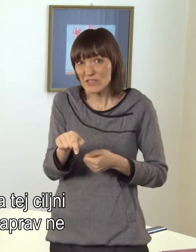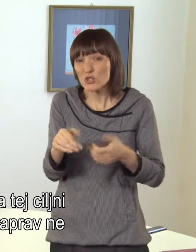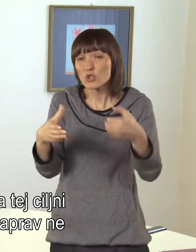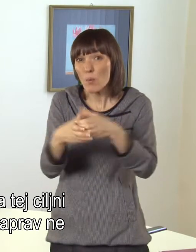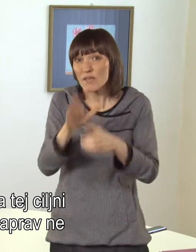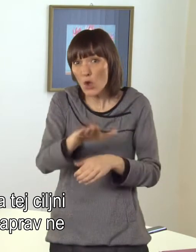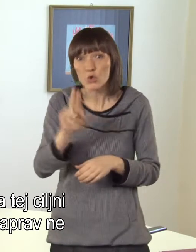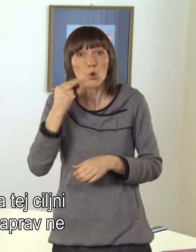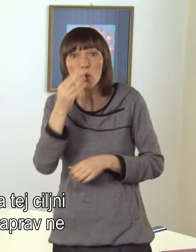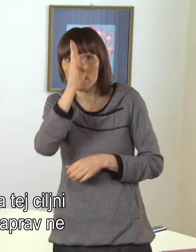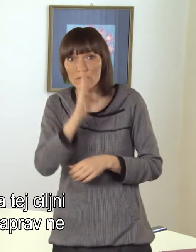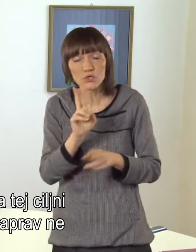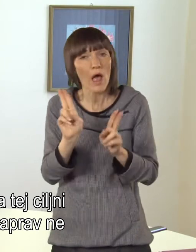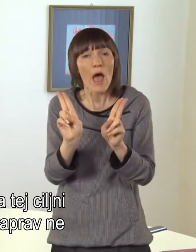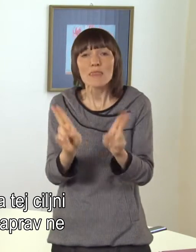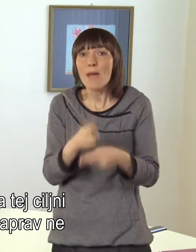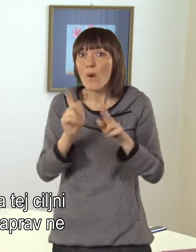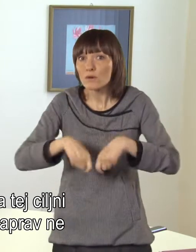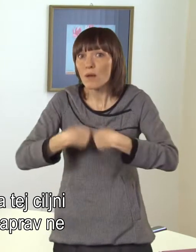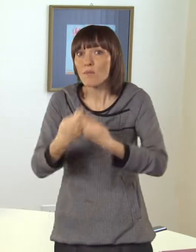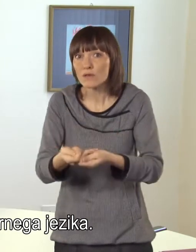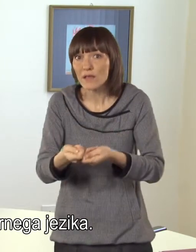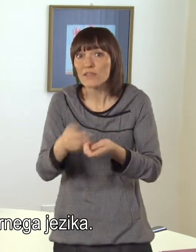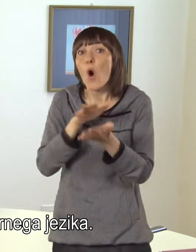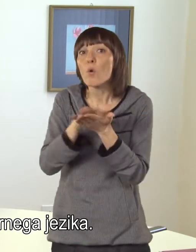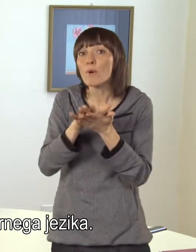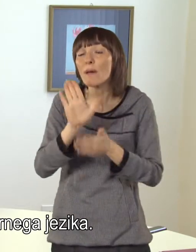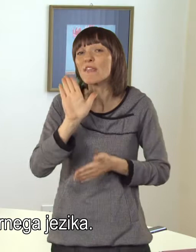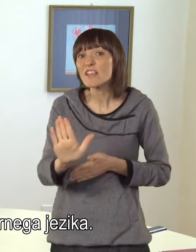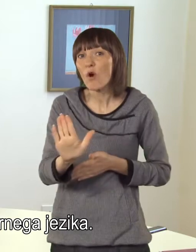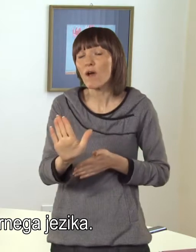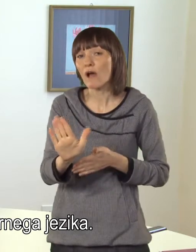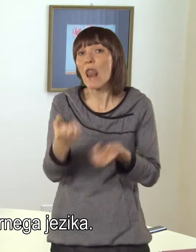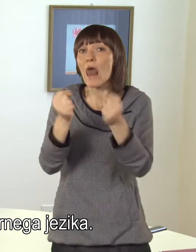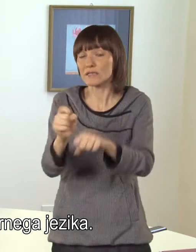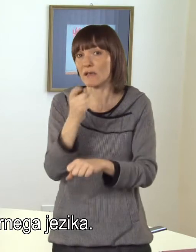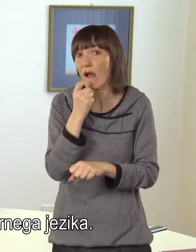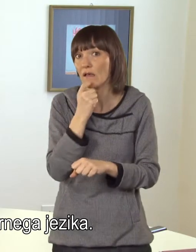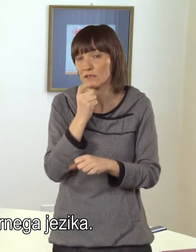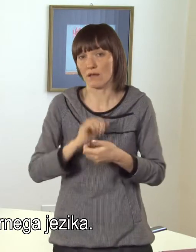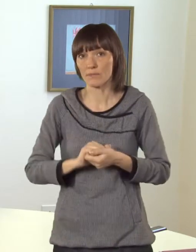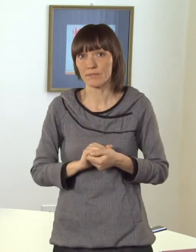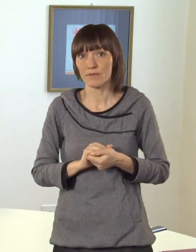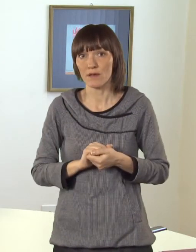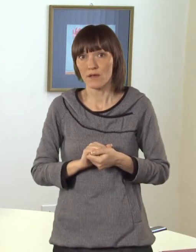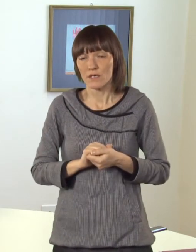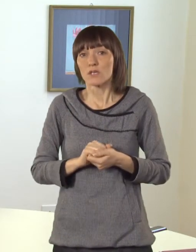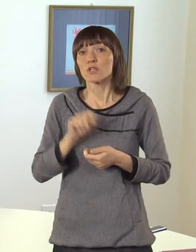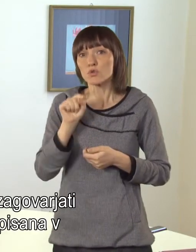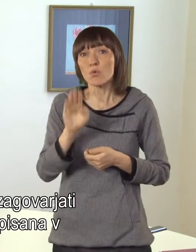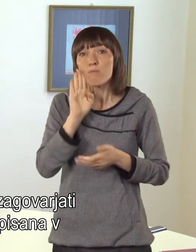tej ciljni skupini otrok pravzaprav ne omogočimo rabe maternega jezika. In